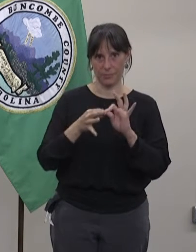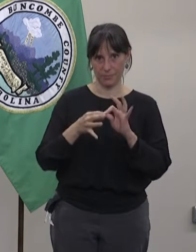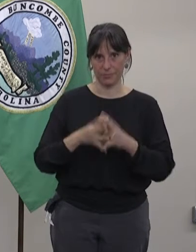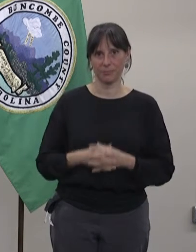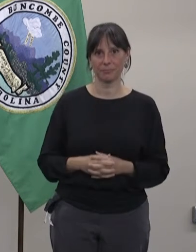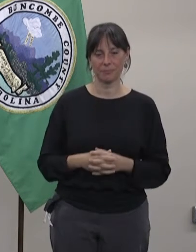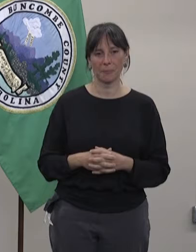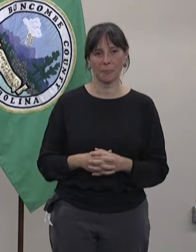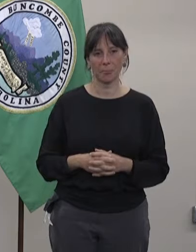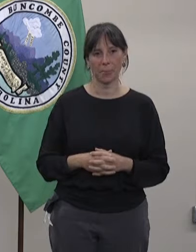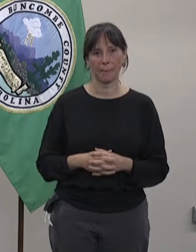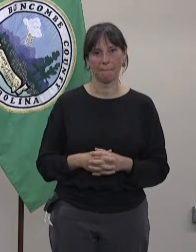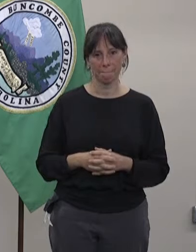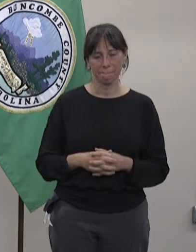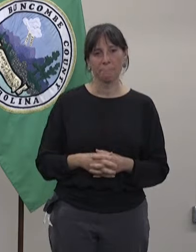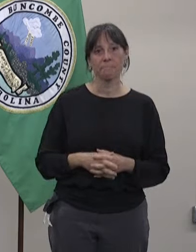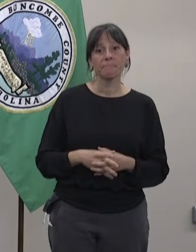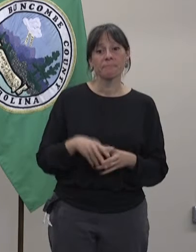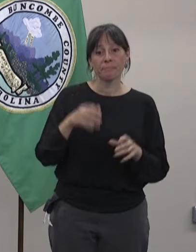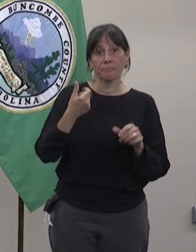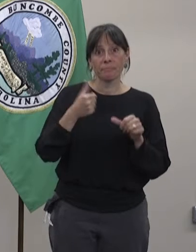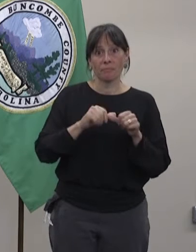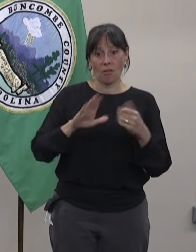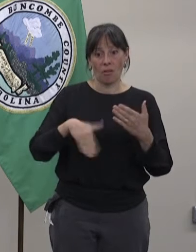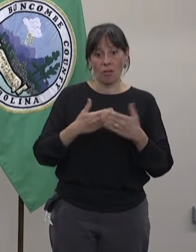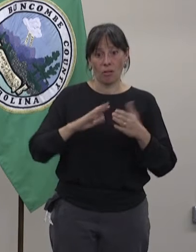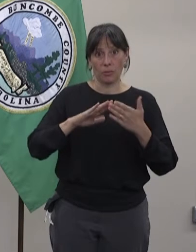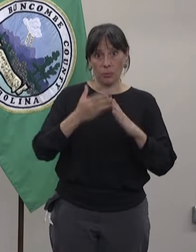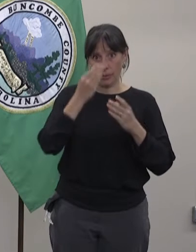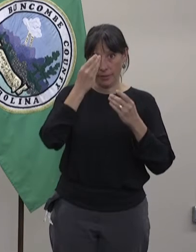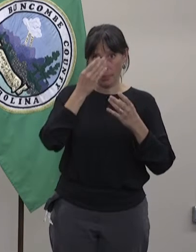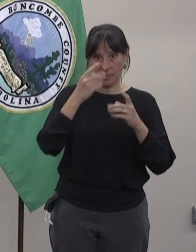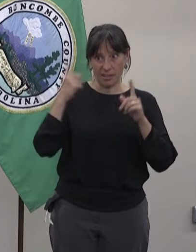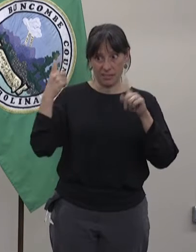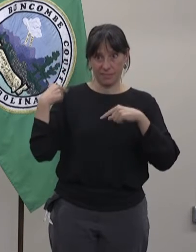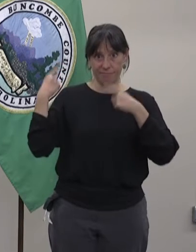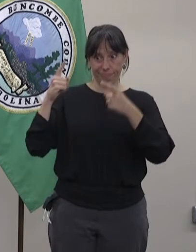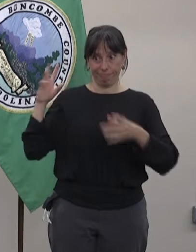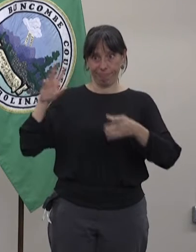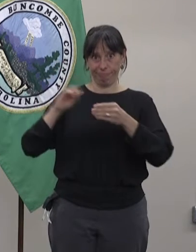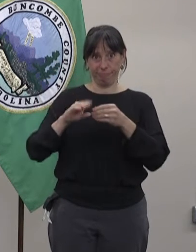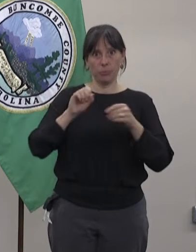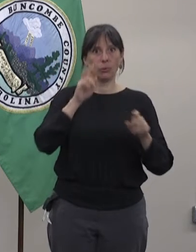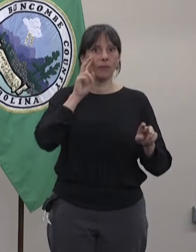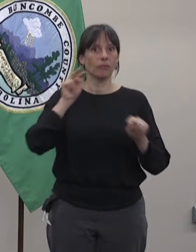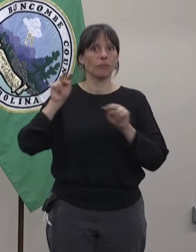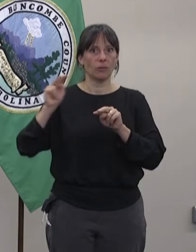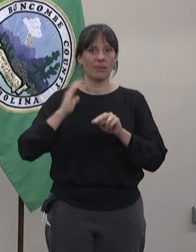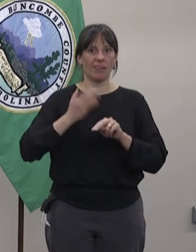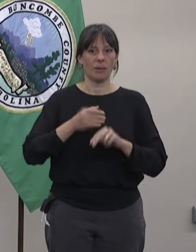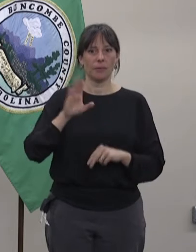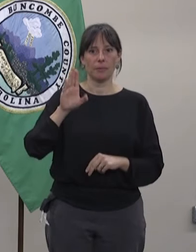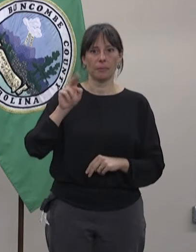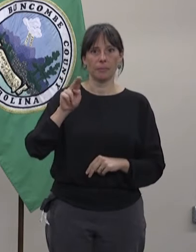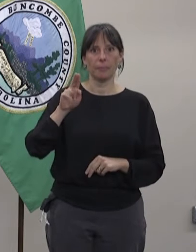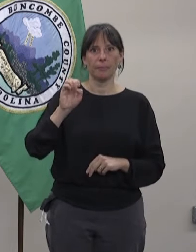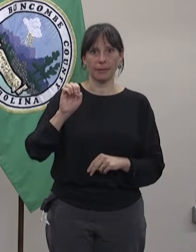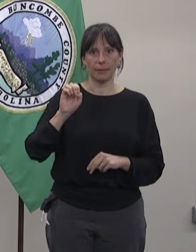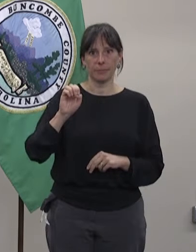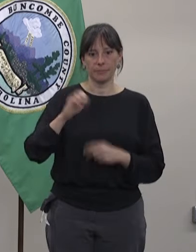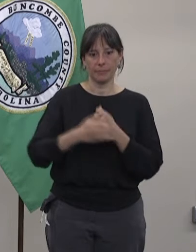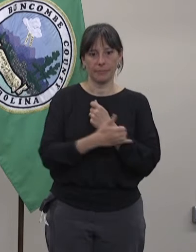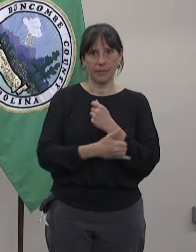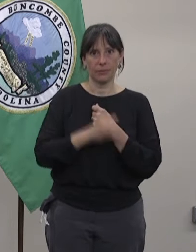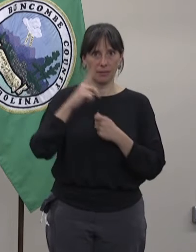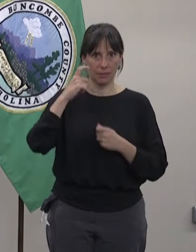en arroba bchhs. Como recordatorio, todos estos actualizaciones comunitarias pueden ser